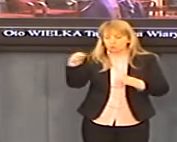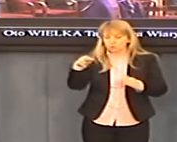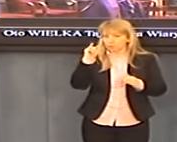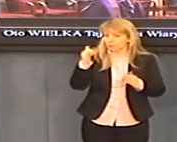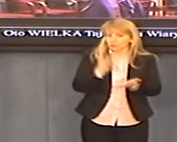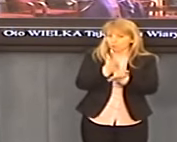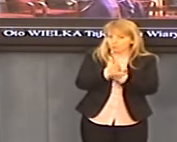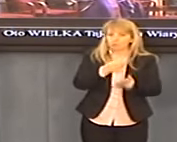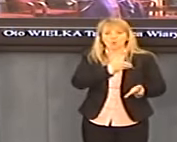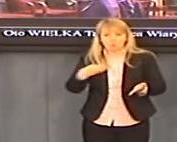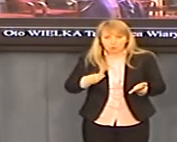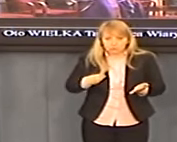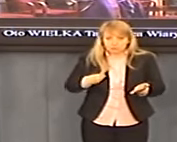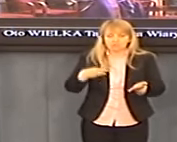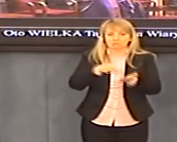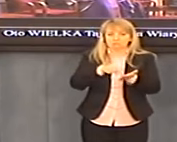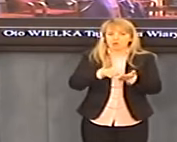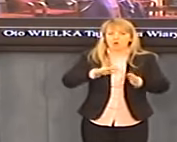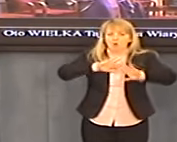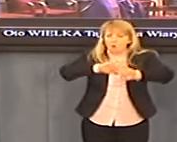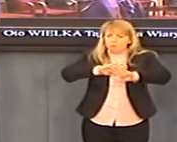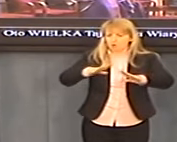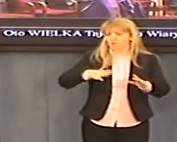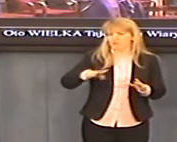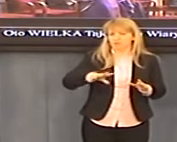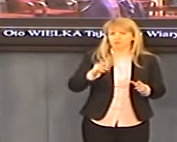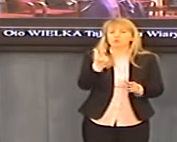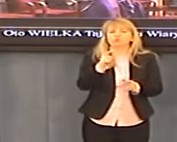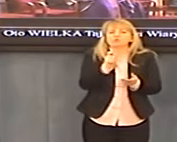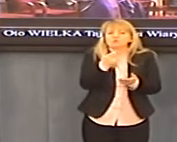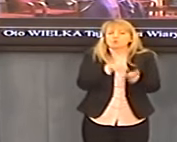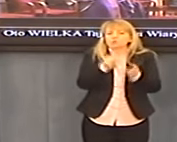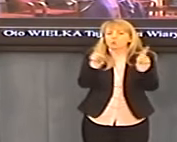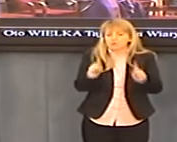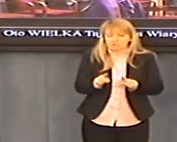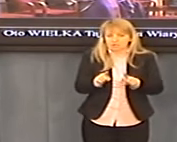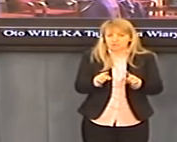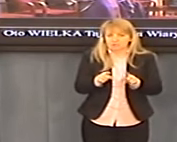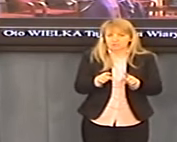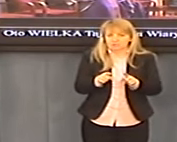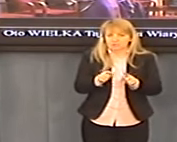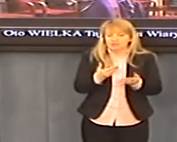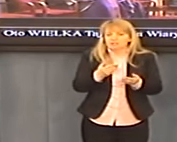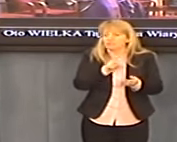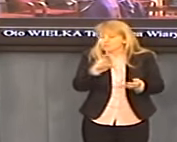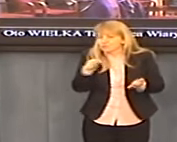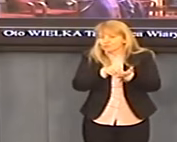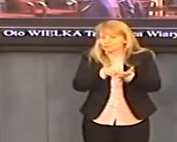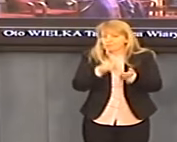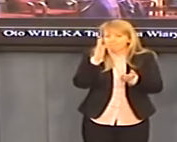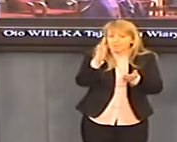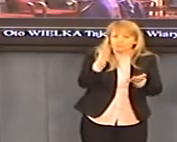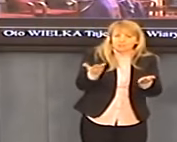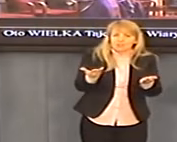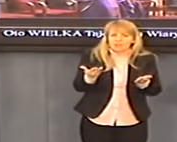Stolicy Apostolskiej tak zwanej w obronie wartości chrześcijańskich w Europie i na świecie. Czy może będzie to